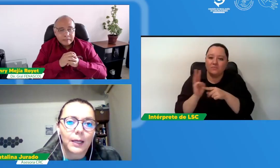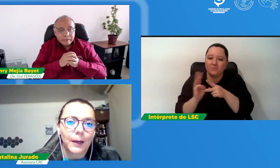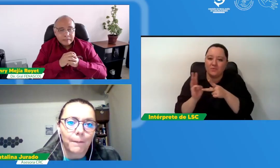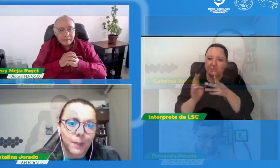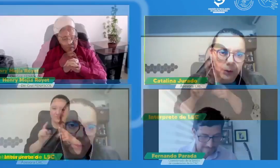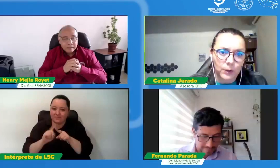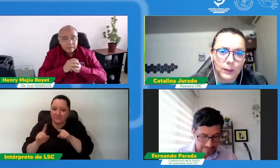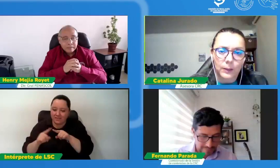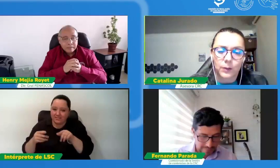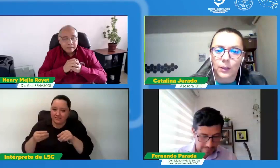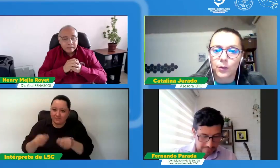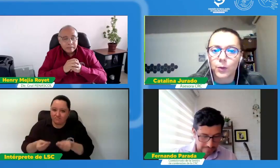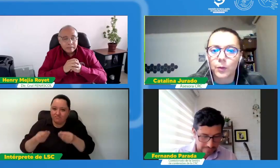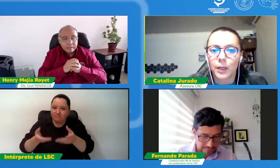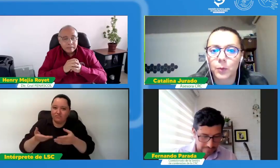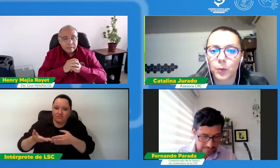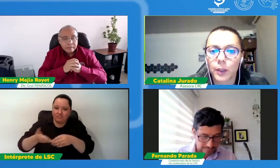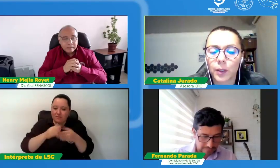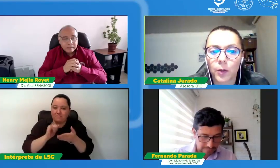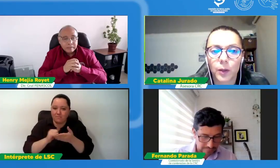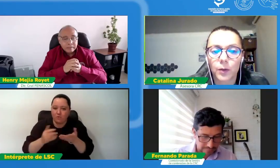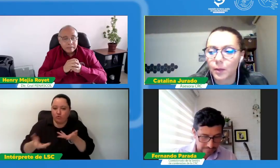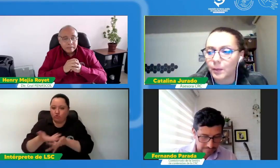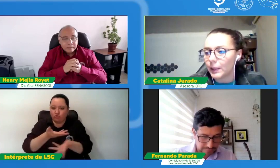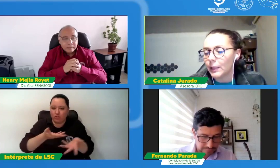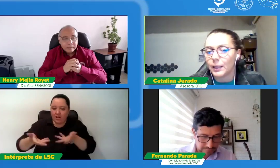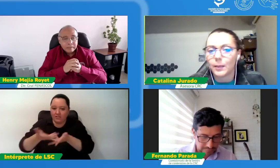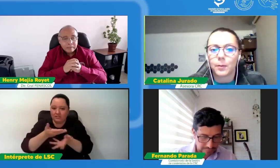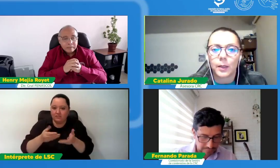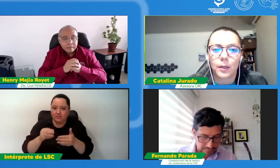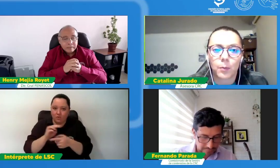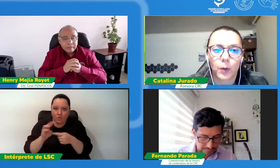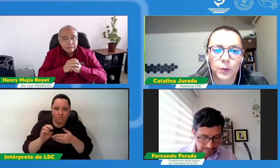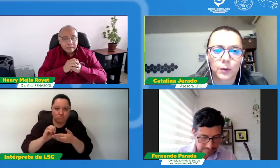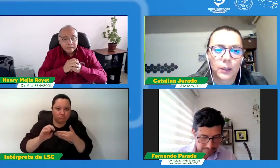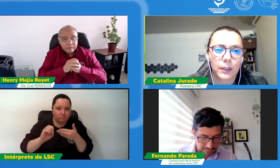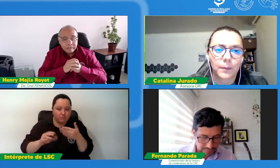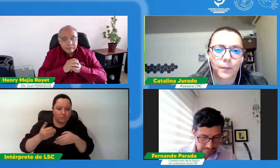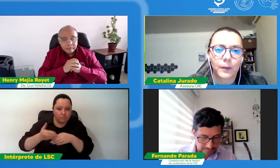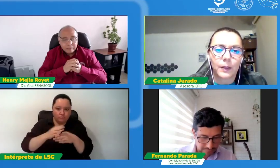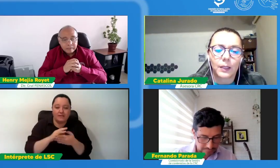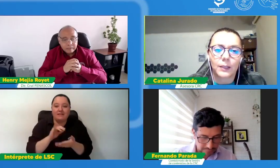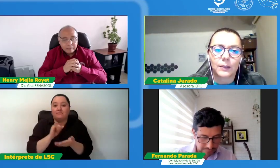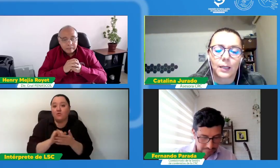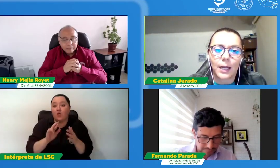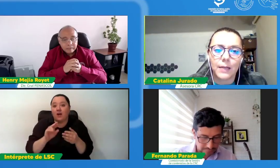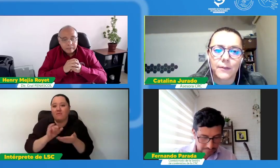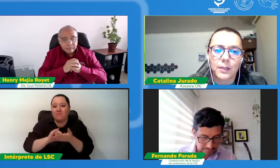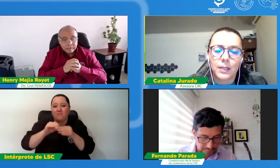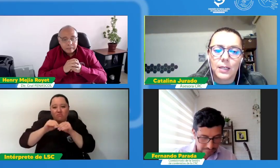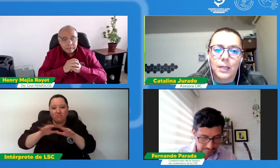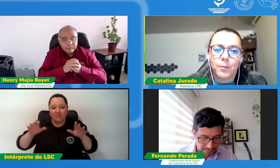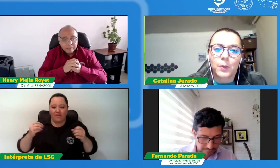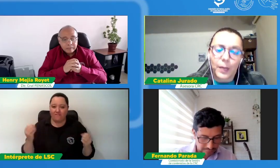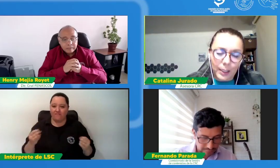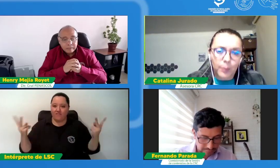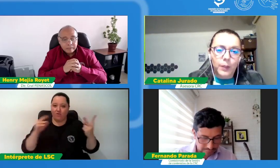la socialización del estudio esperamos poder incluirlos también en el post de este live pues para que puedan